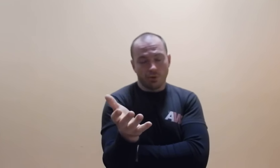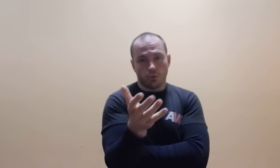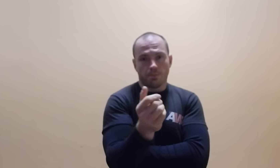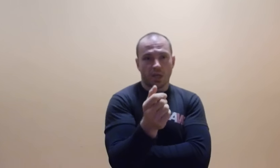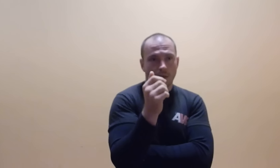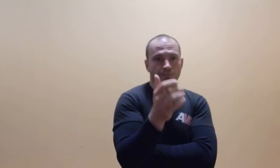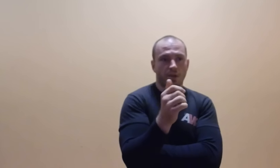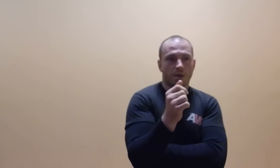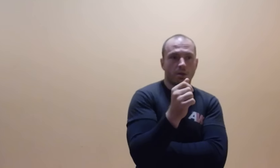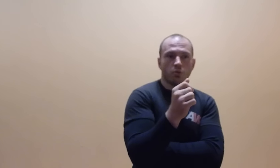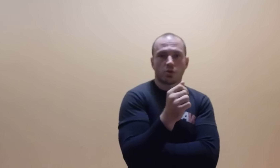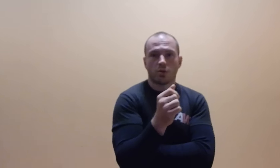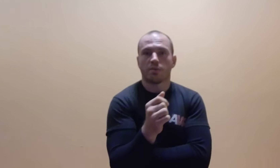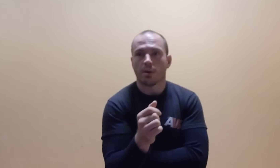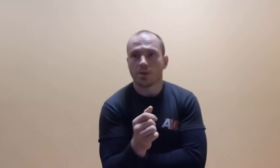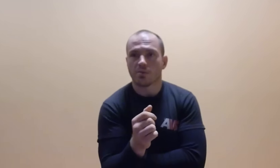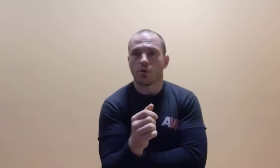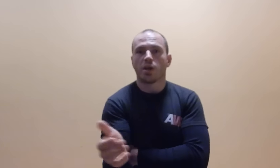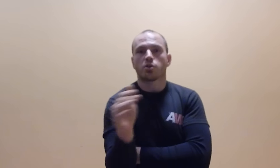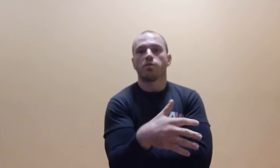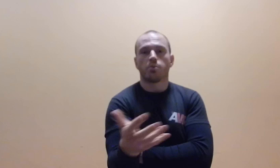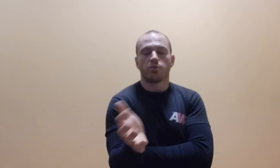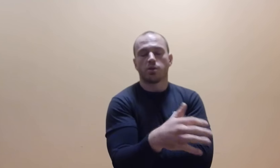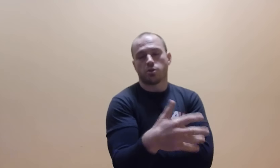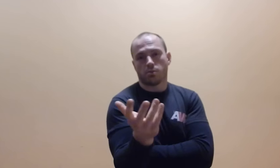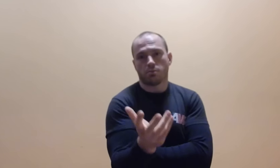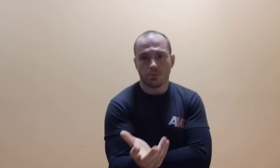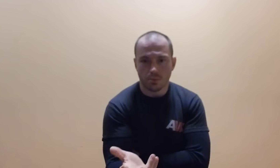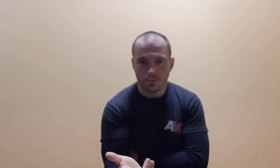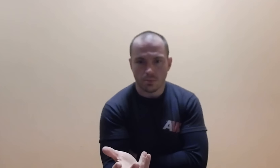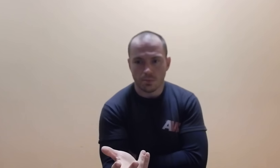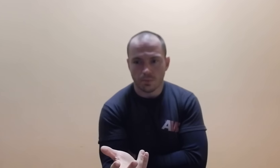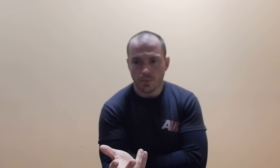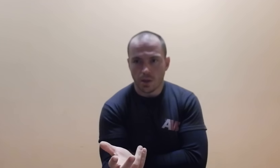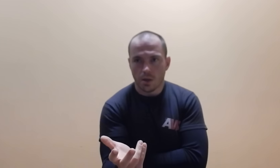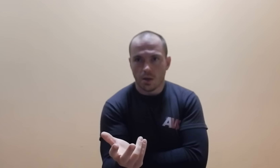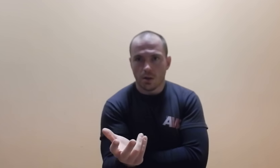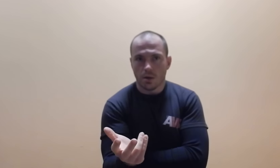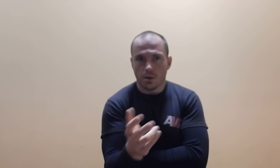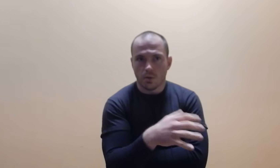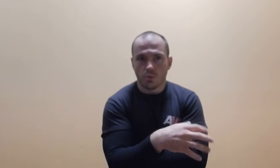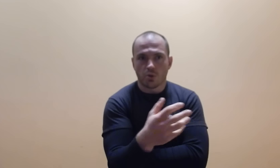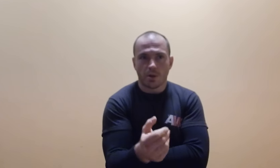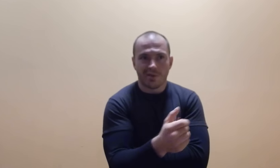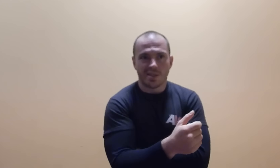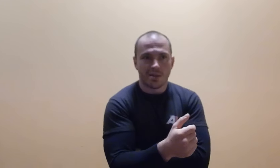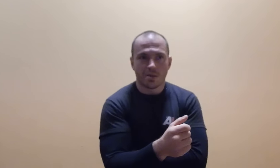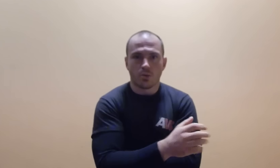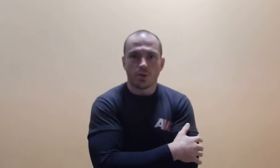wybór, tak, na którą stronę wam jest wygodnie, aczkolwiek powinniście umieć operować z jednej i drugiej